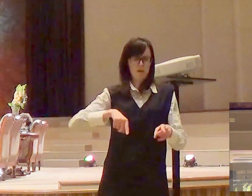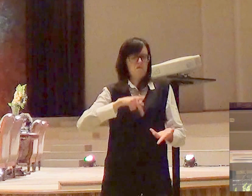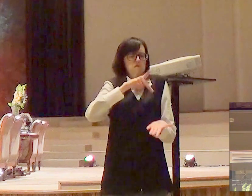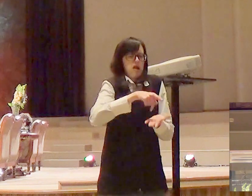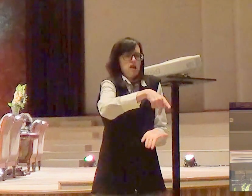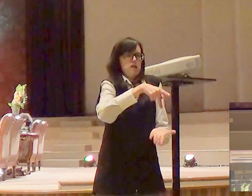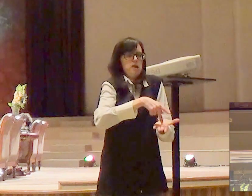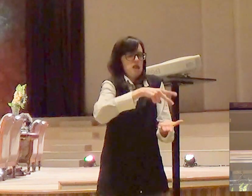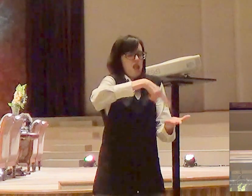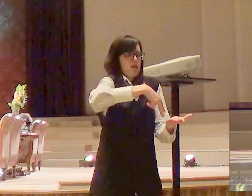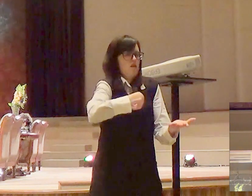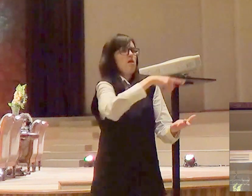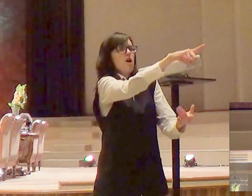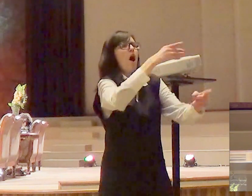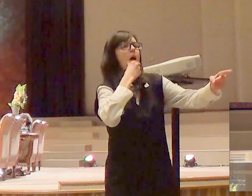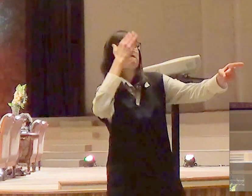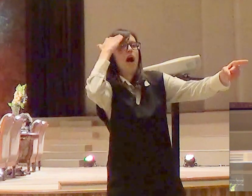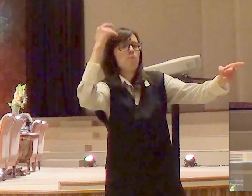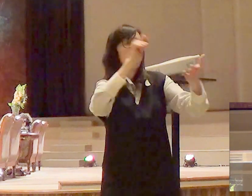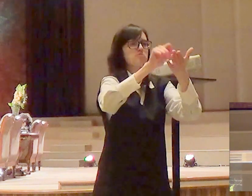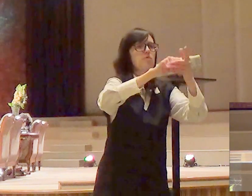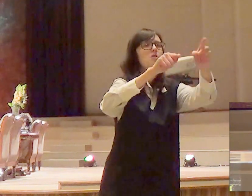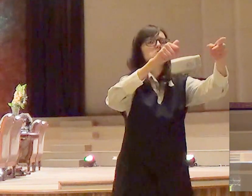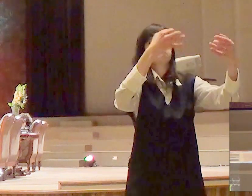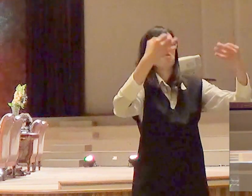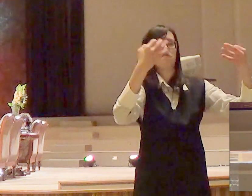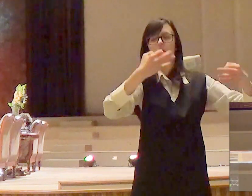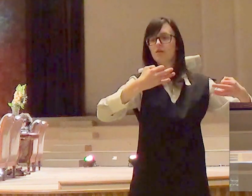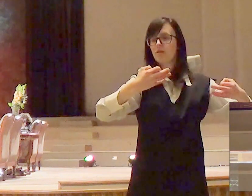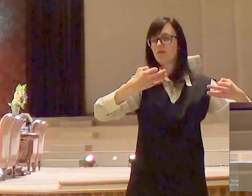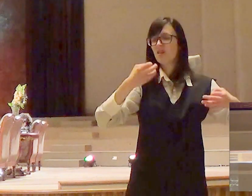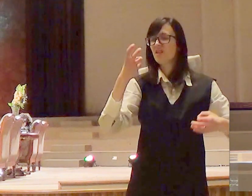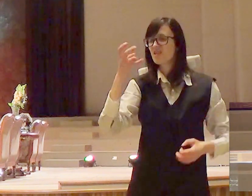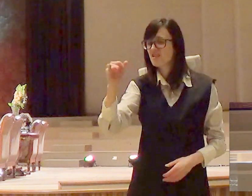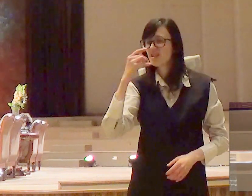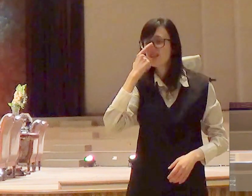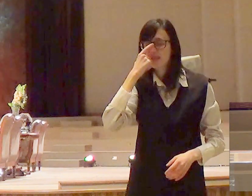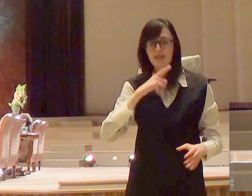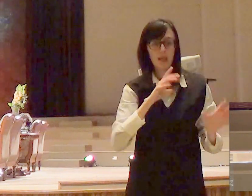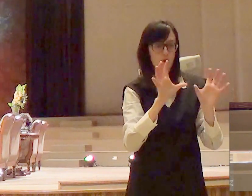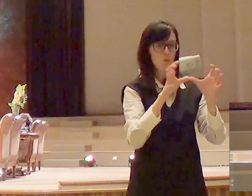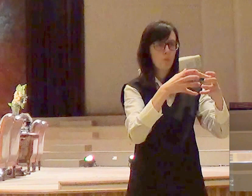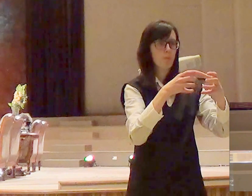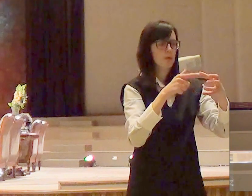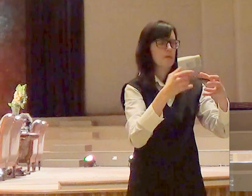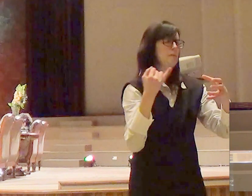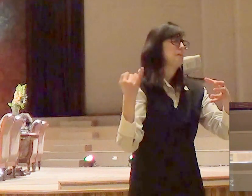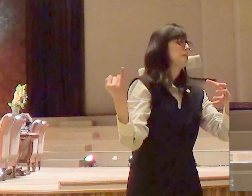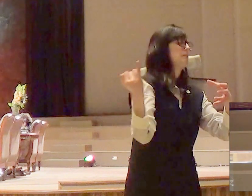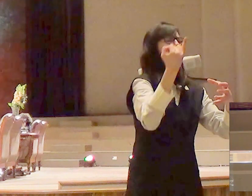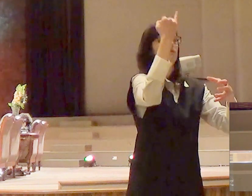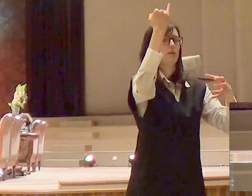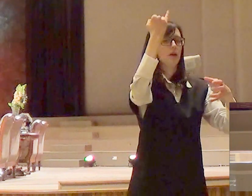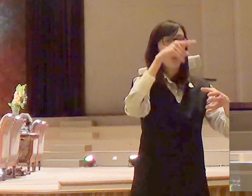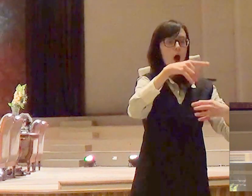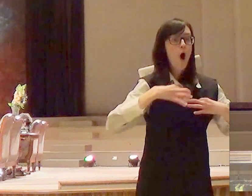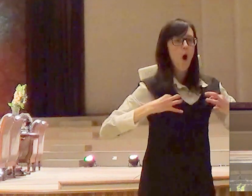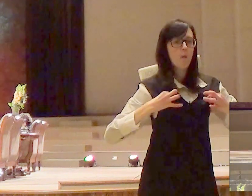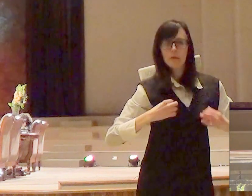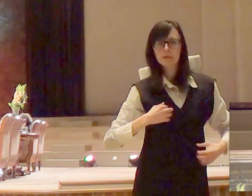for alguém que está ligado a um grupo que tem uma força de expressão, eu vou começar a usar as roupas que eles usam, eu vou